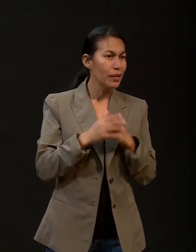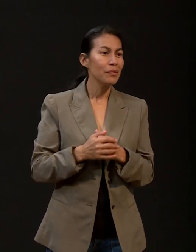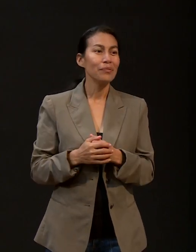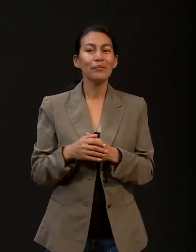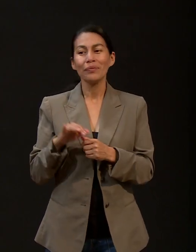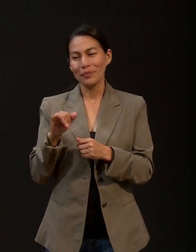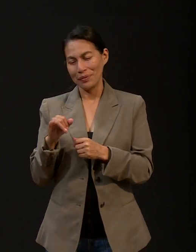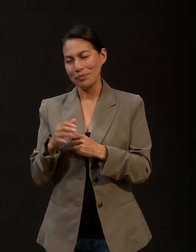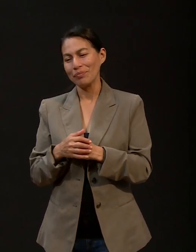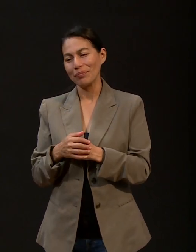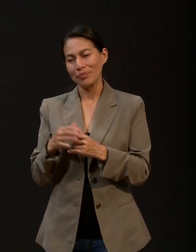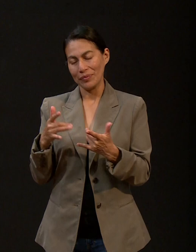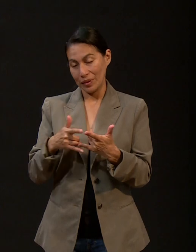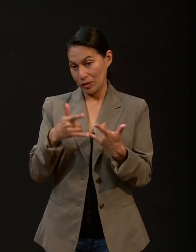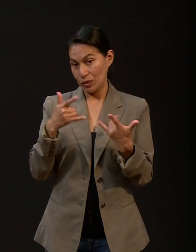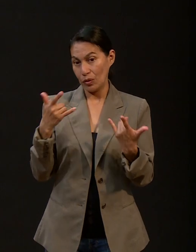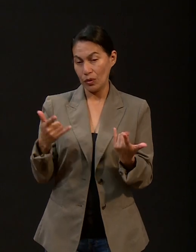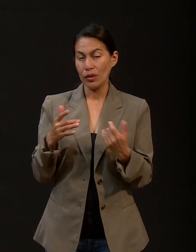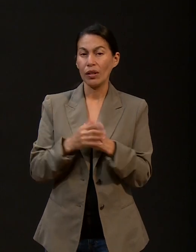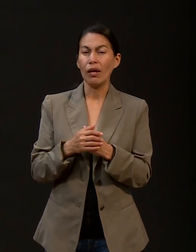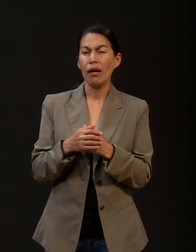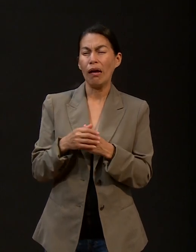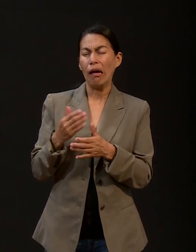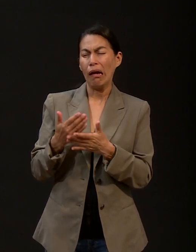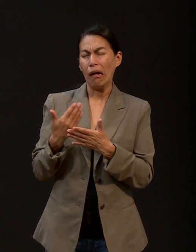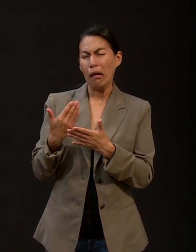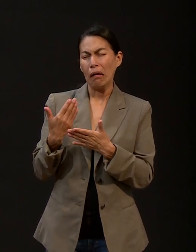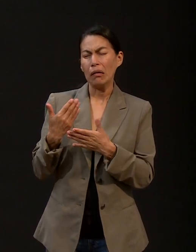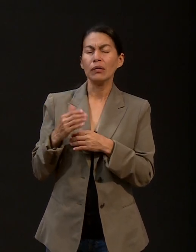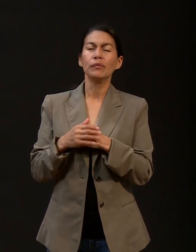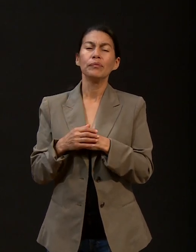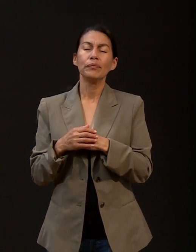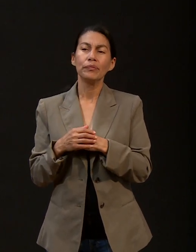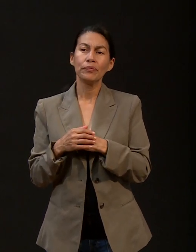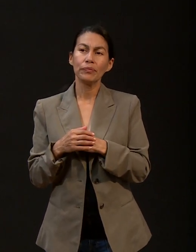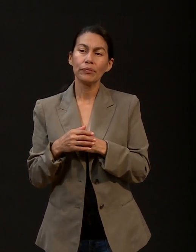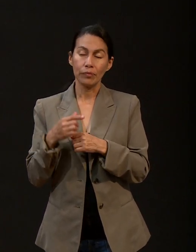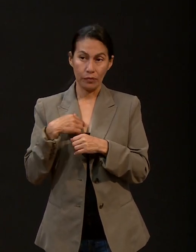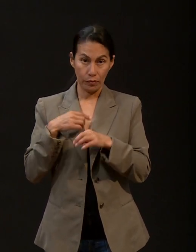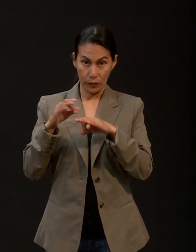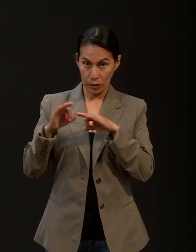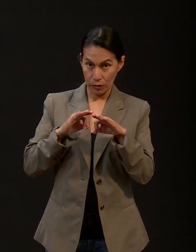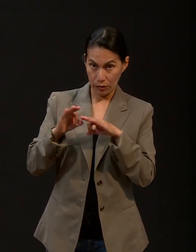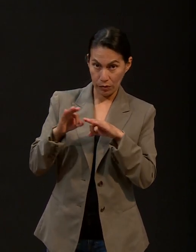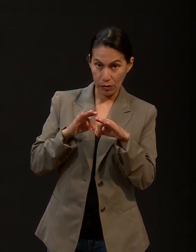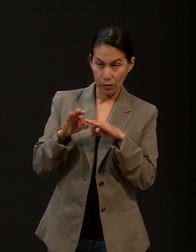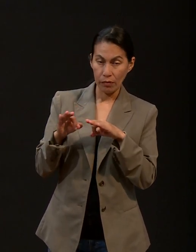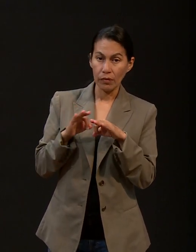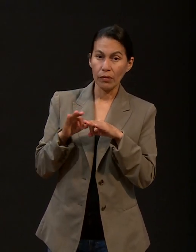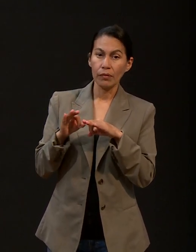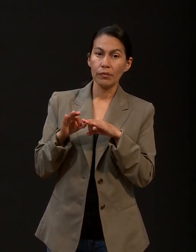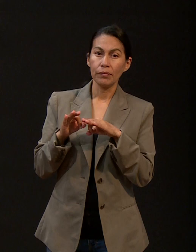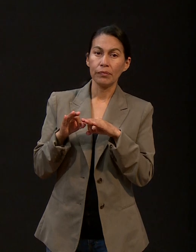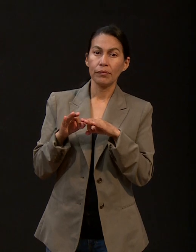Sí, tengo una historia también más reciente. Yo trabajaba para la dirección de